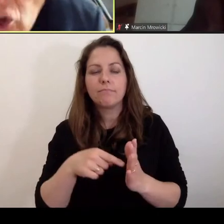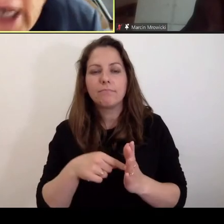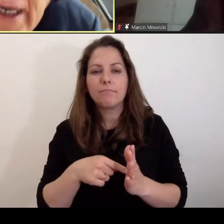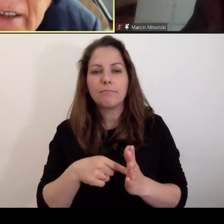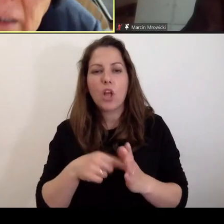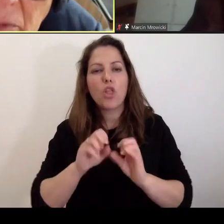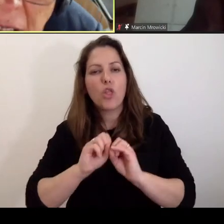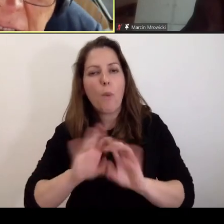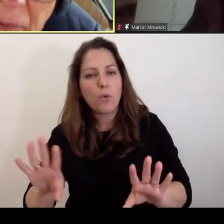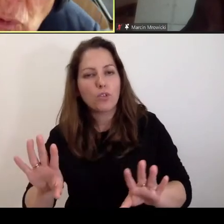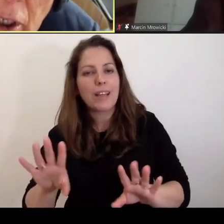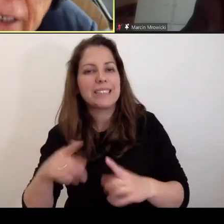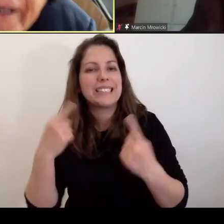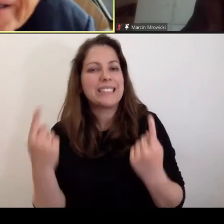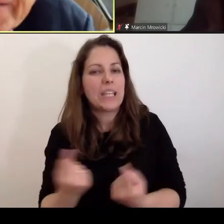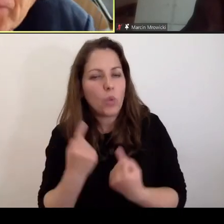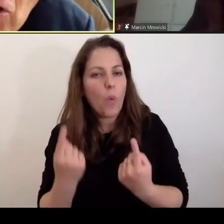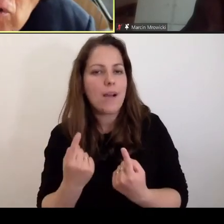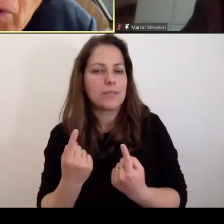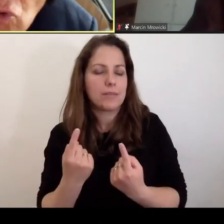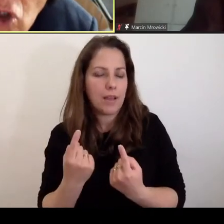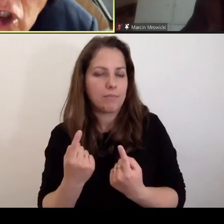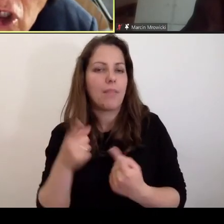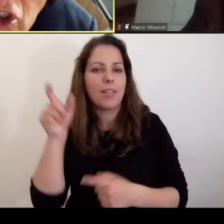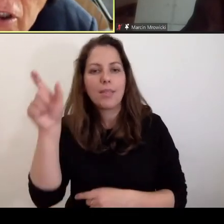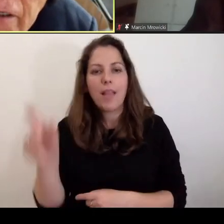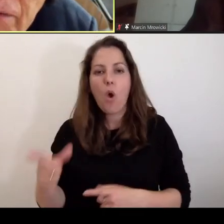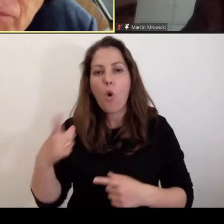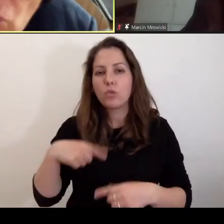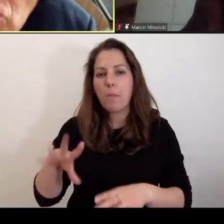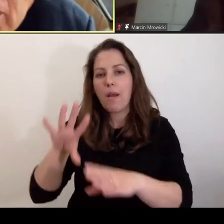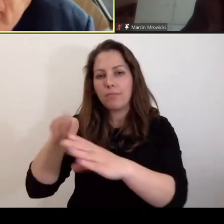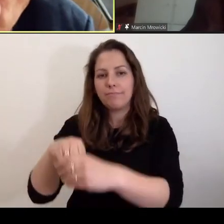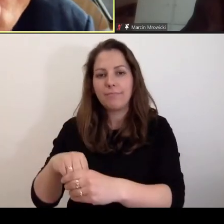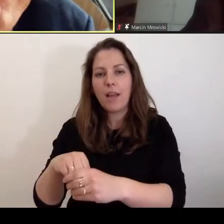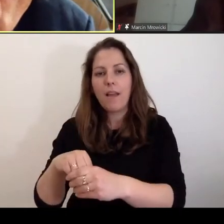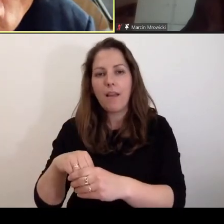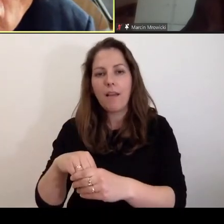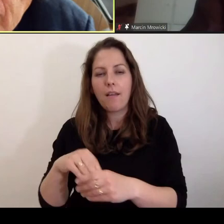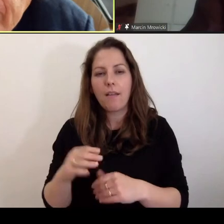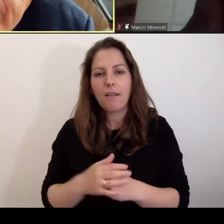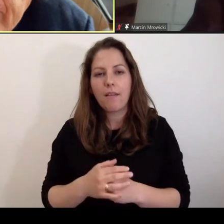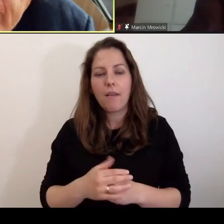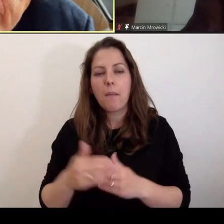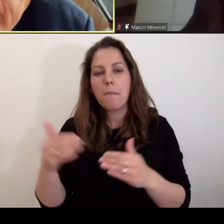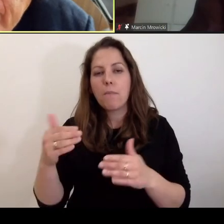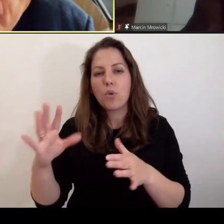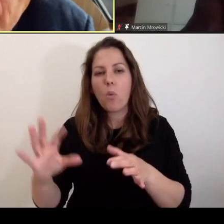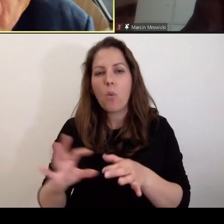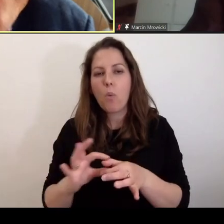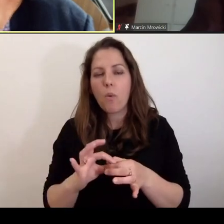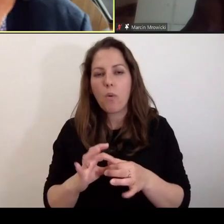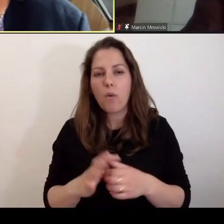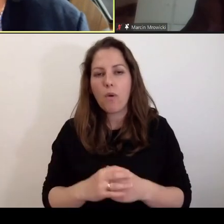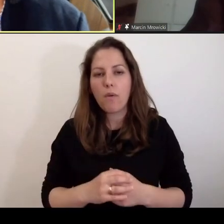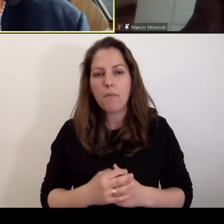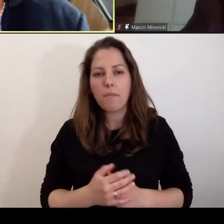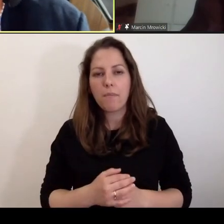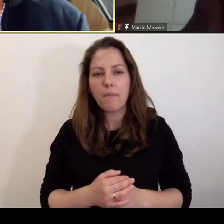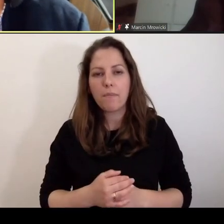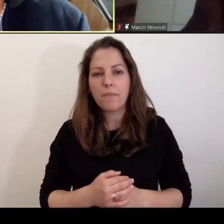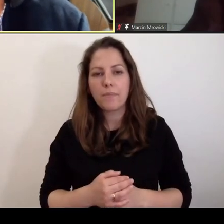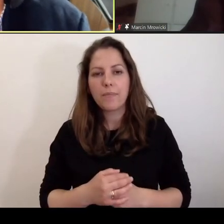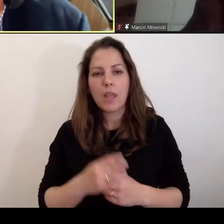dopuszczalna jest sytuacja, w której ta osoba uczestniczy, wyłączy się za pomocą łączy widzi audio